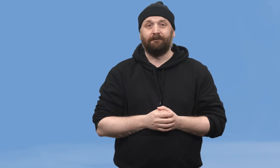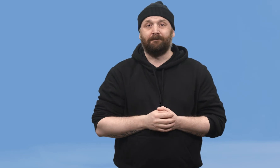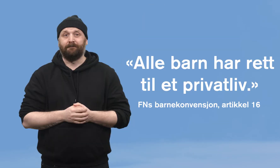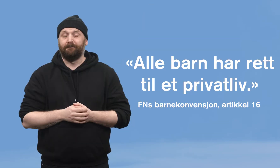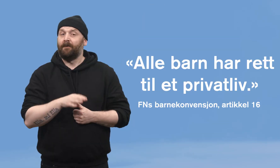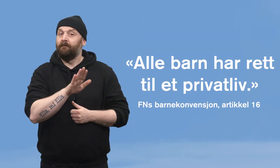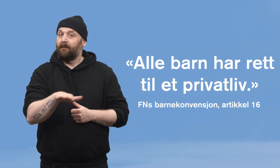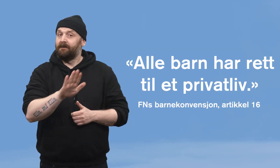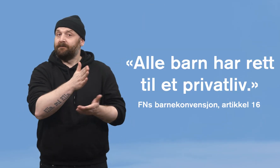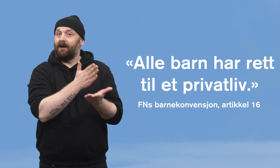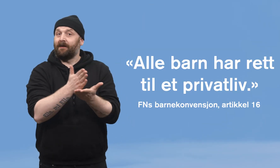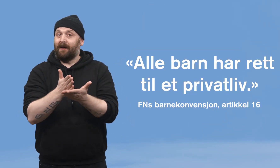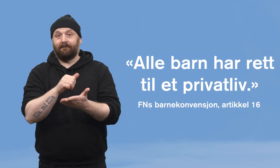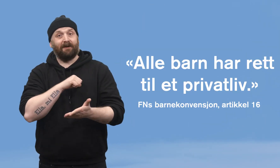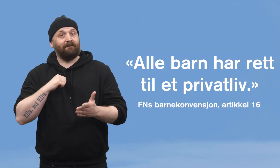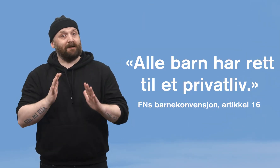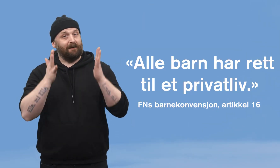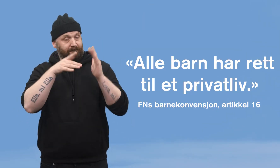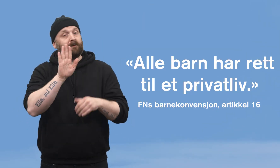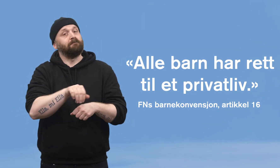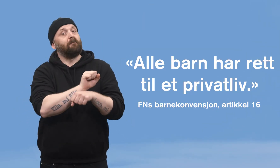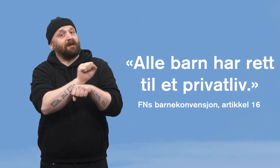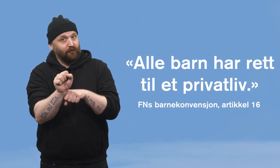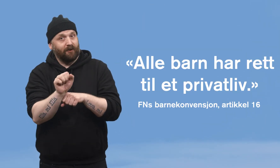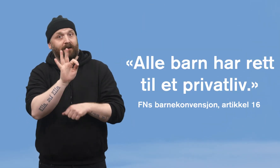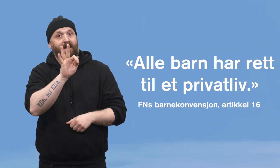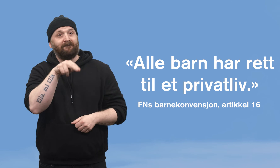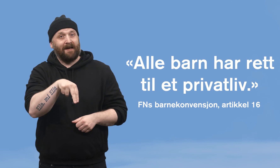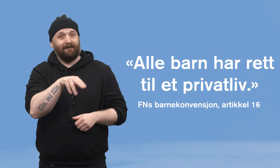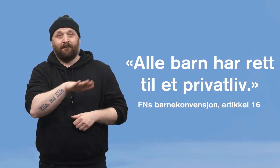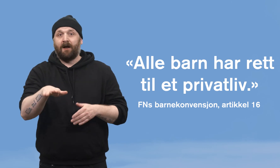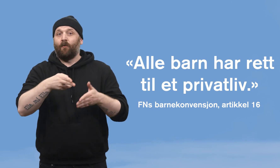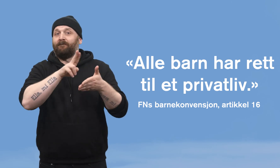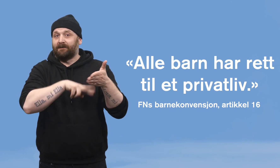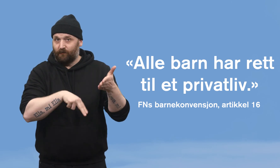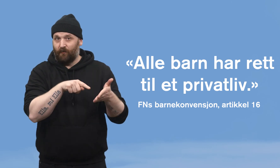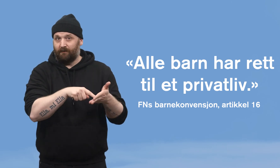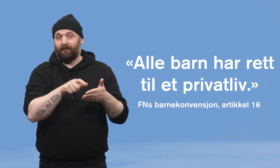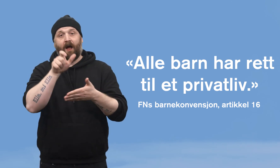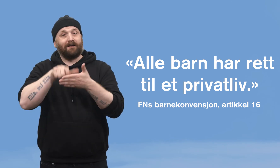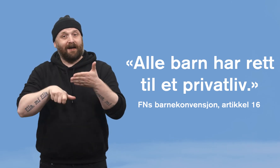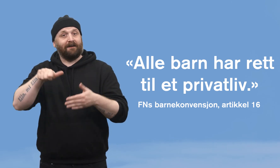Barnas rettigheter til privatliv er beskyttet i FNs barnekonvensjon, artikkel 16.